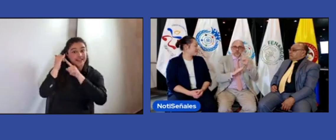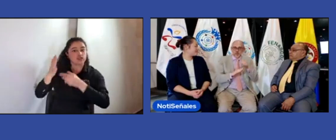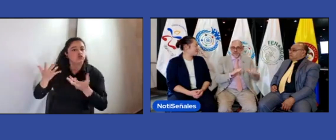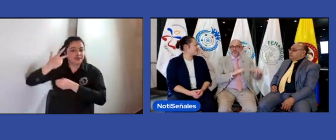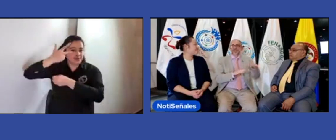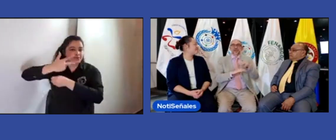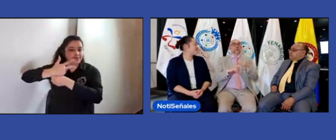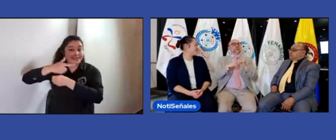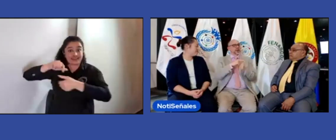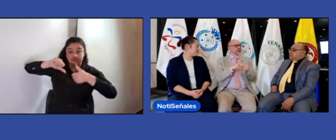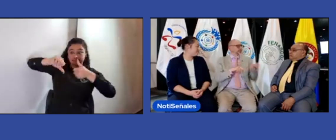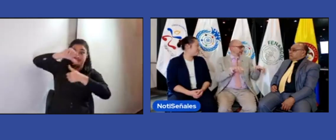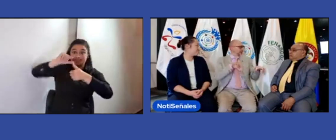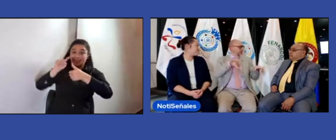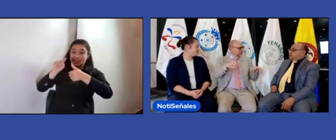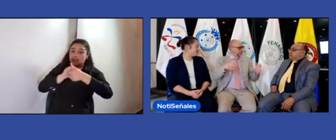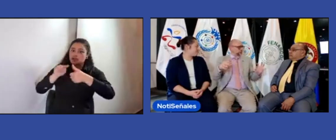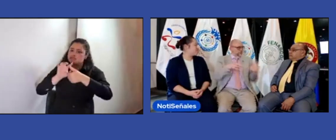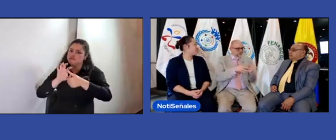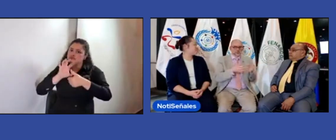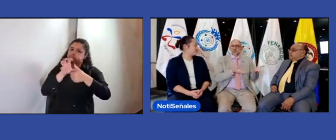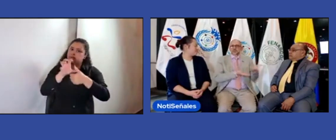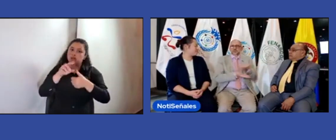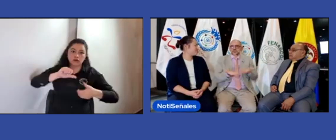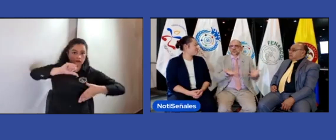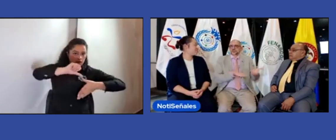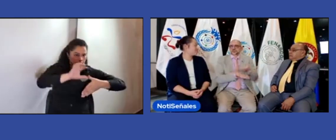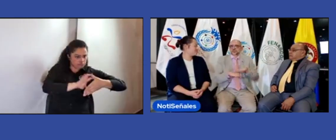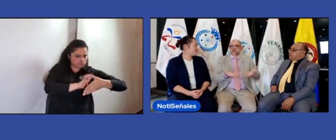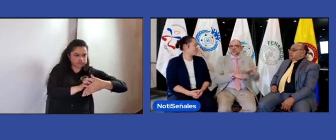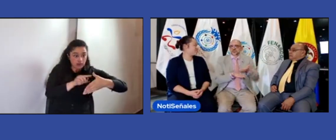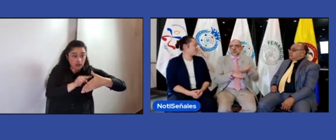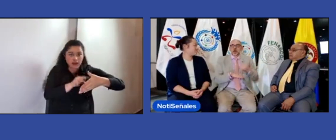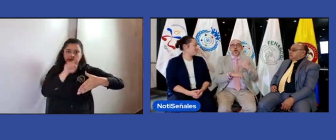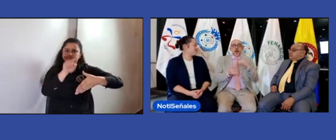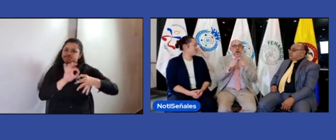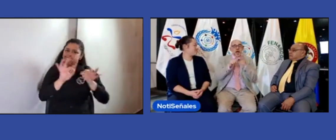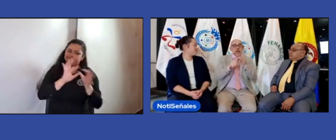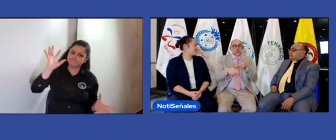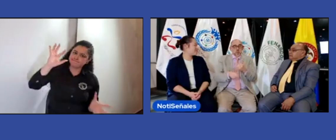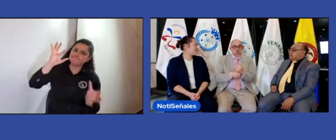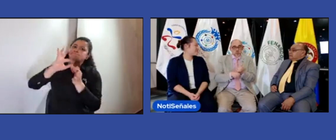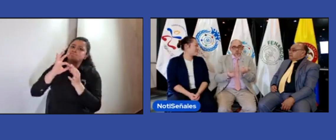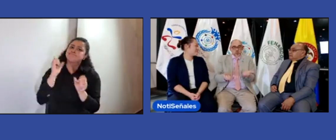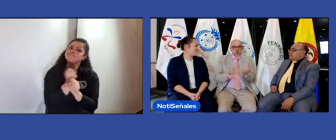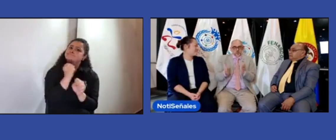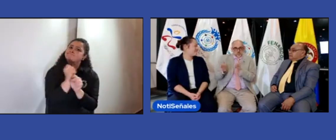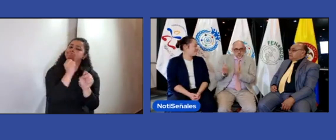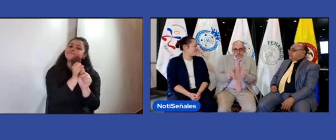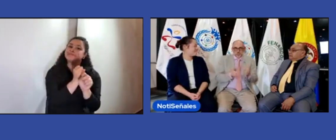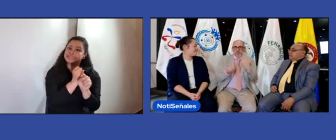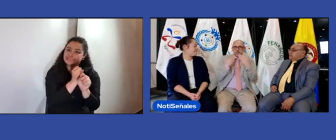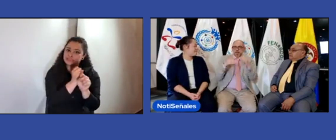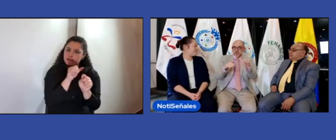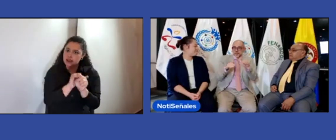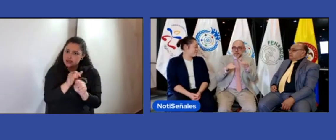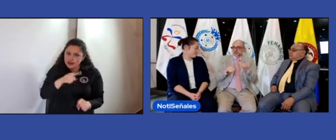Julio Vámaca estamos buscando seguir trabajando de la mano con las dos regiones y que